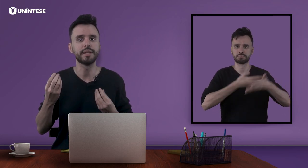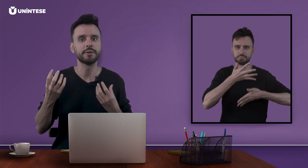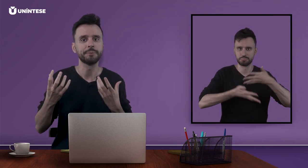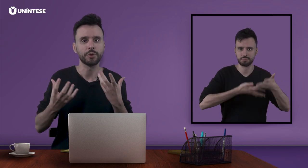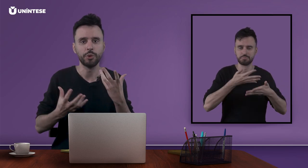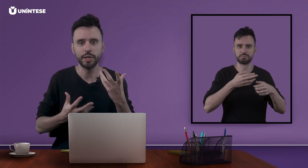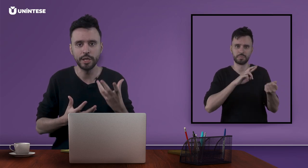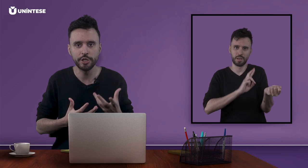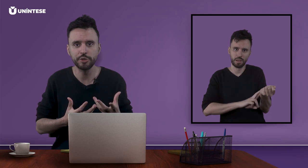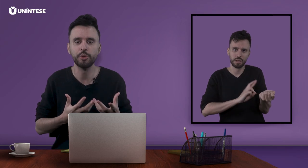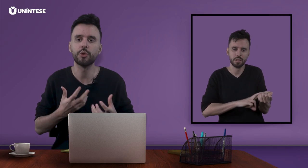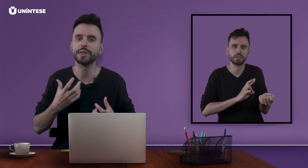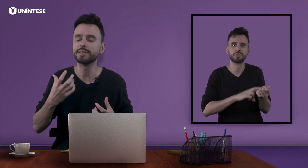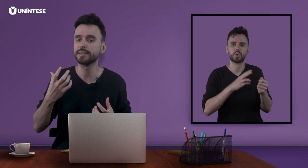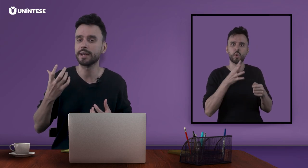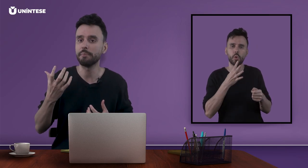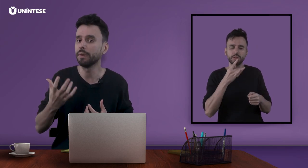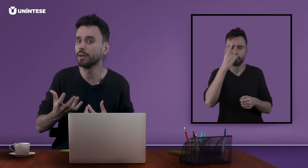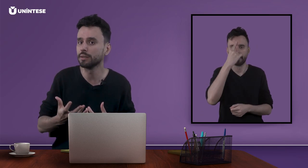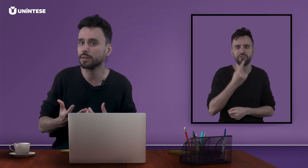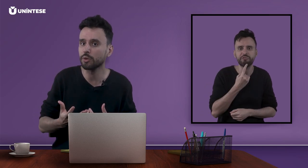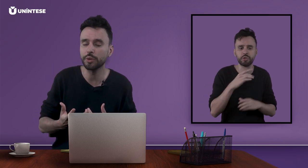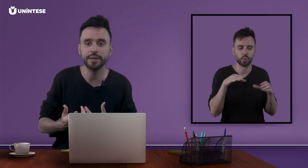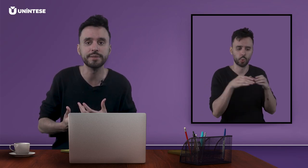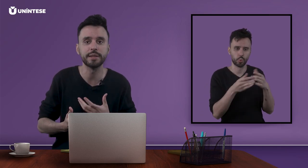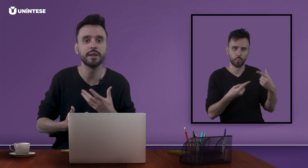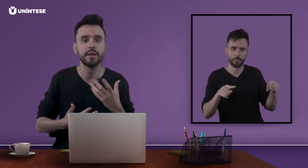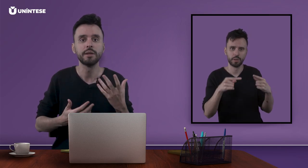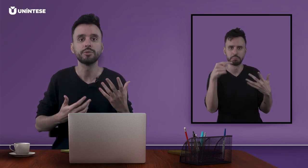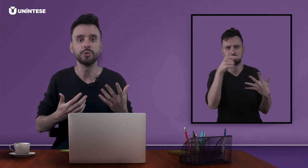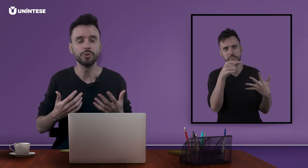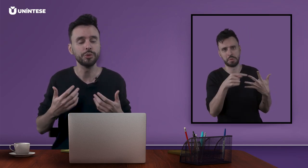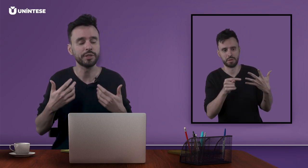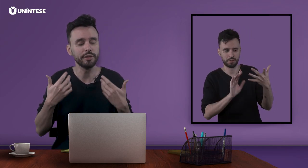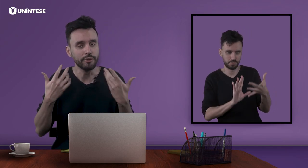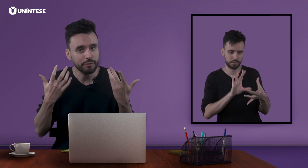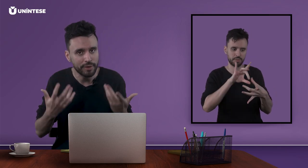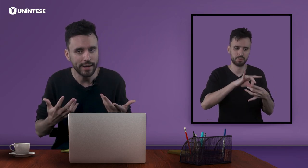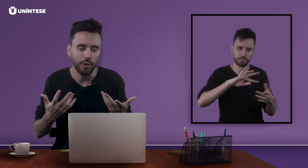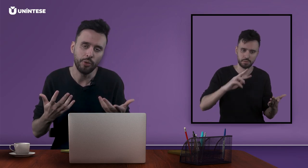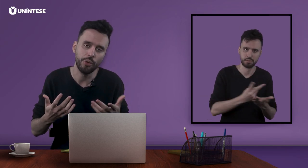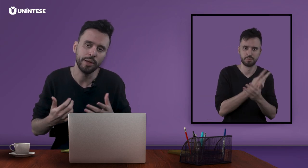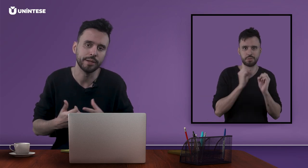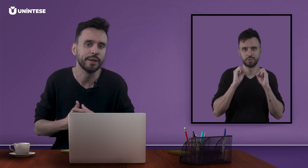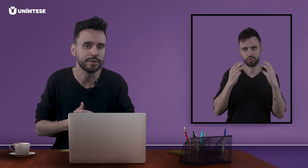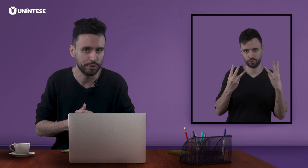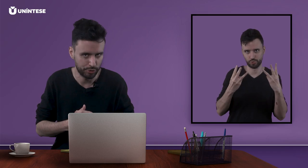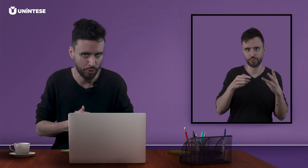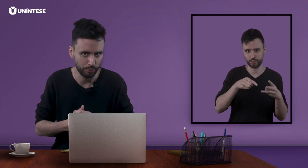o ritmo, conhecer a banda, conhecer tudo o que vai ocorrer nesse show.